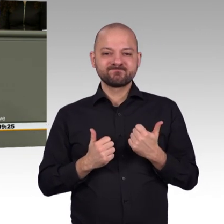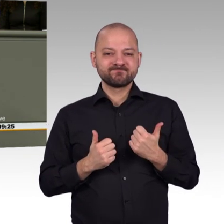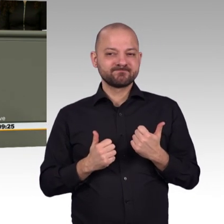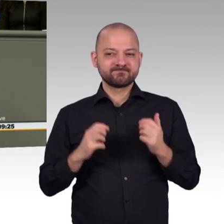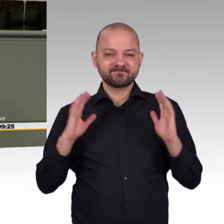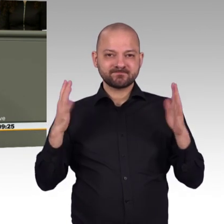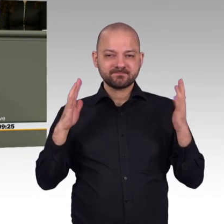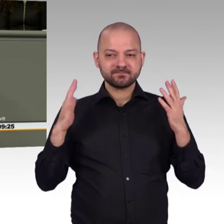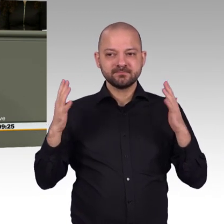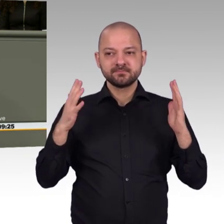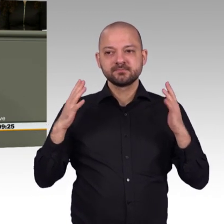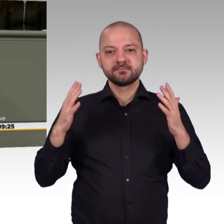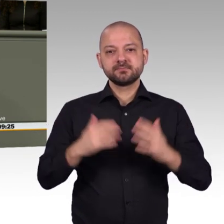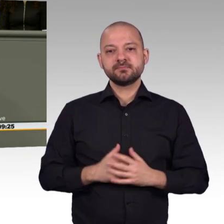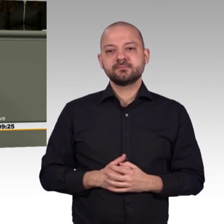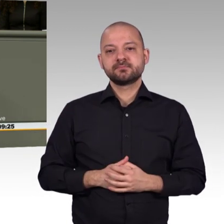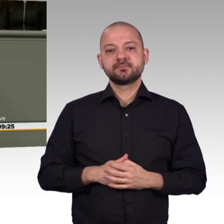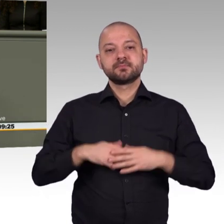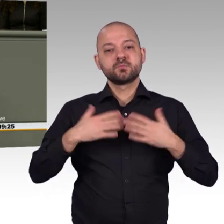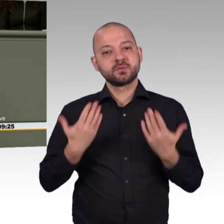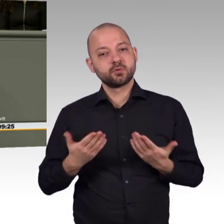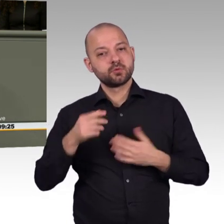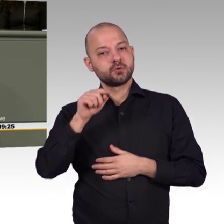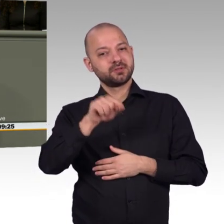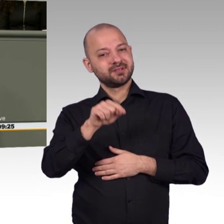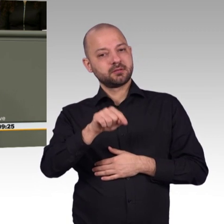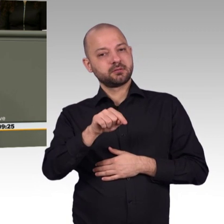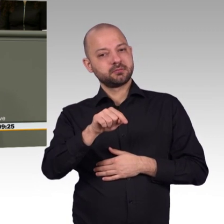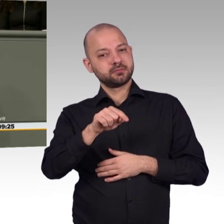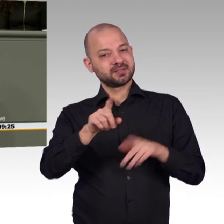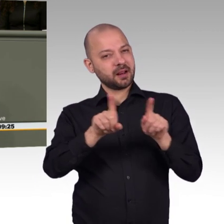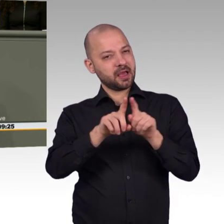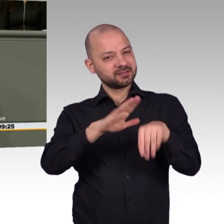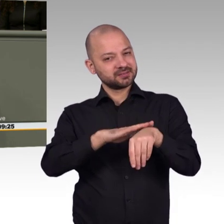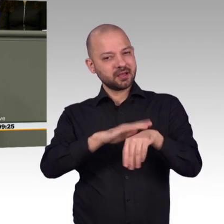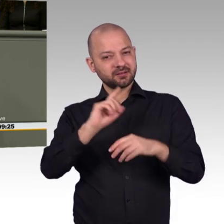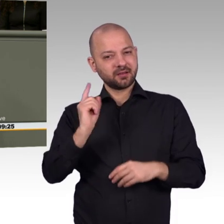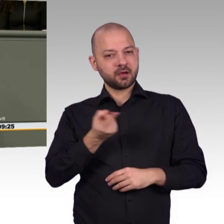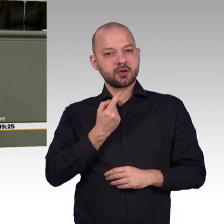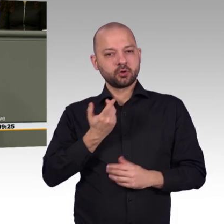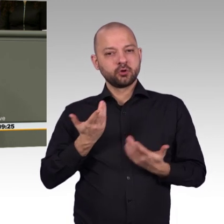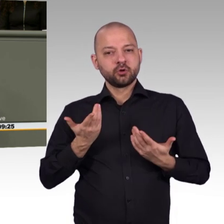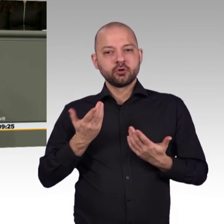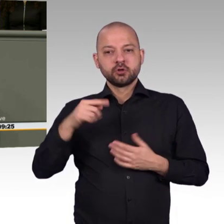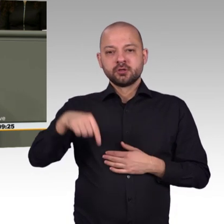die digitale Transformation in Deutschland und Europa gelingen? Wir müssen endlich an die verkrusteten Strukturen ran. Wir brauchen